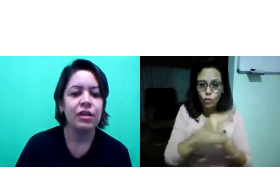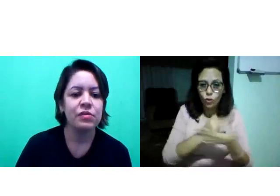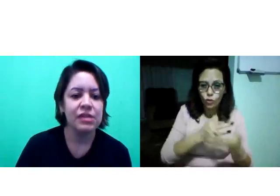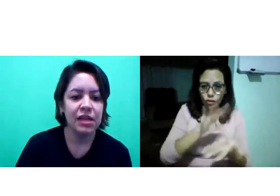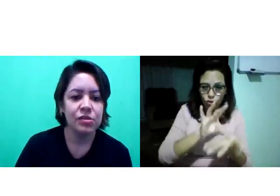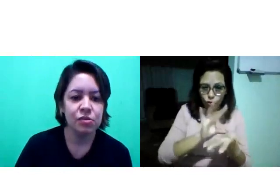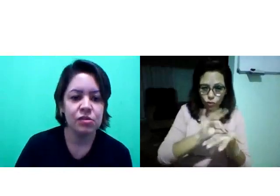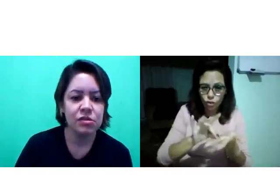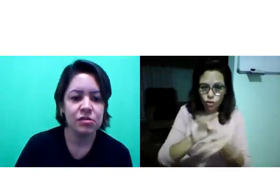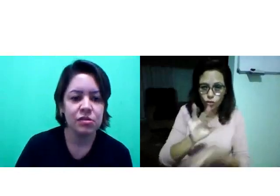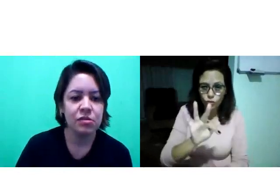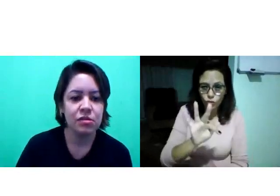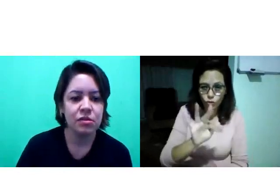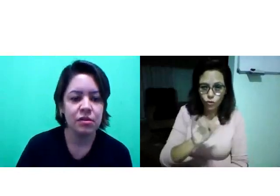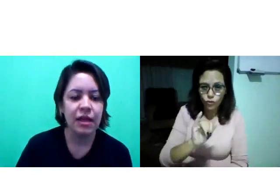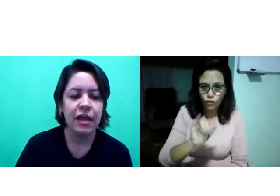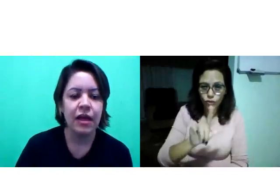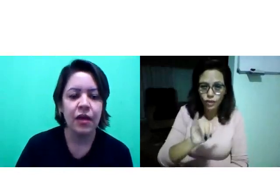eu vou ler os textos.